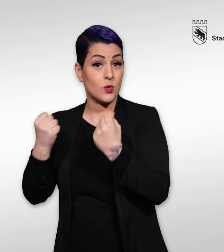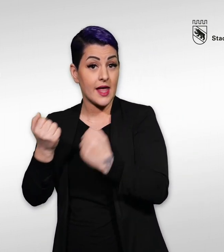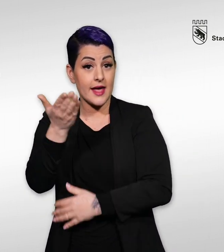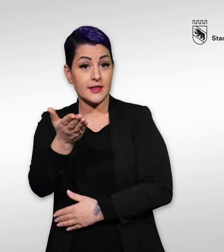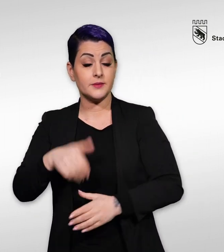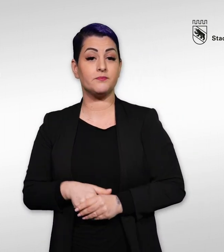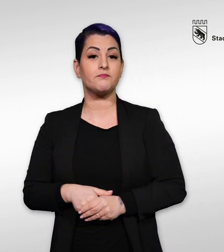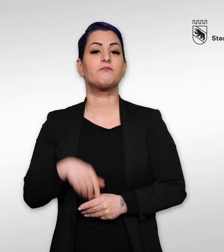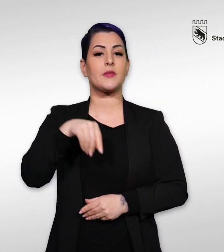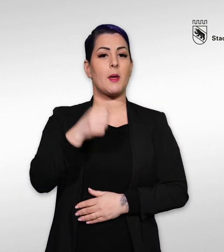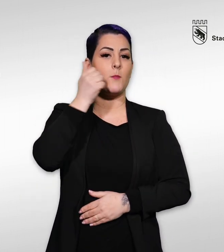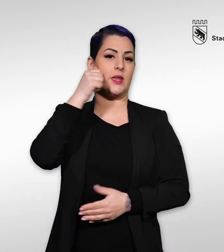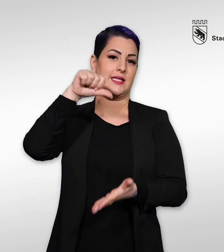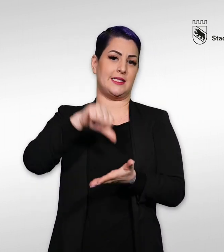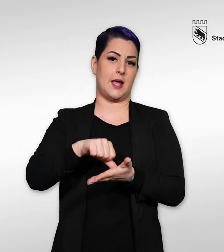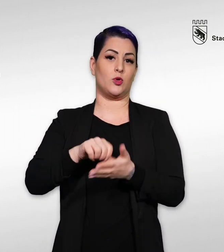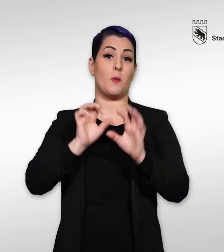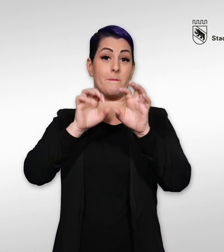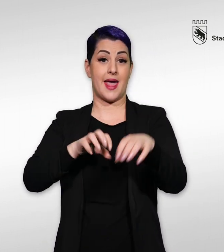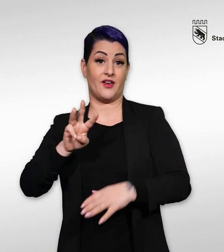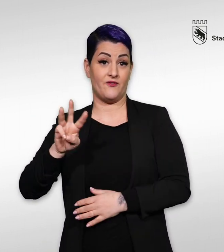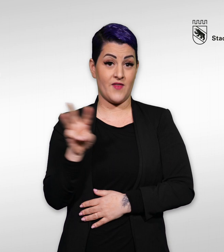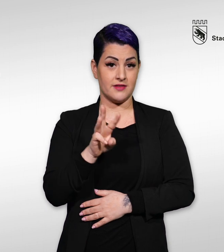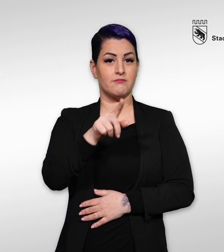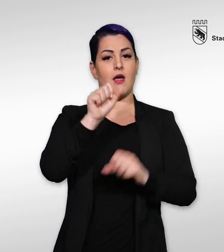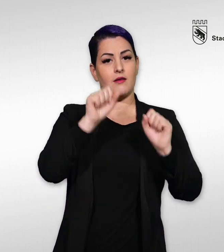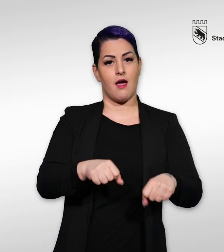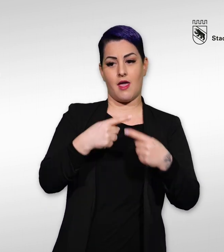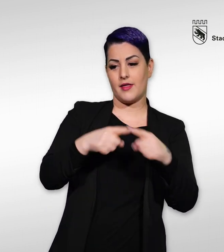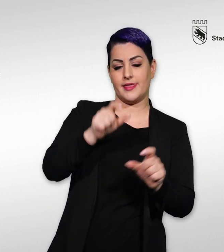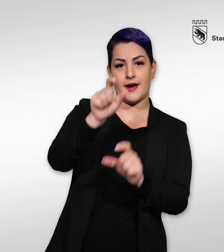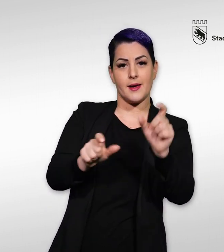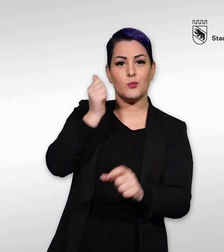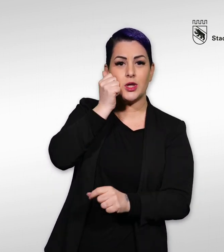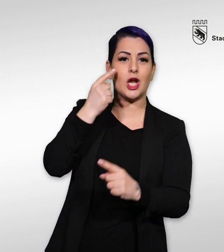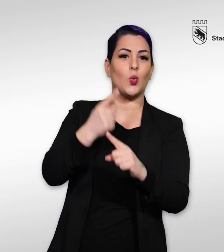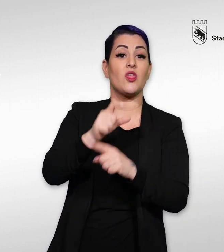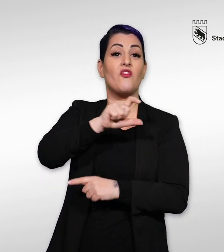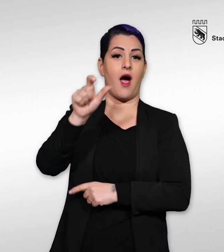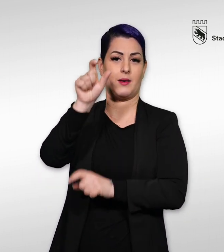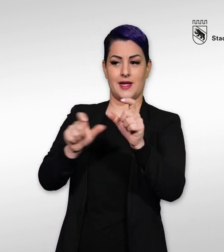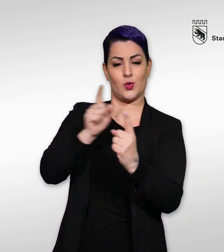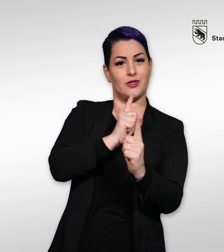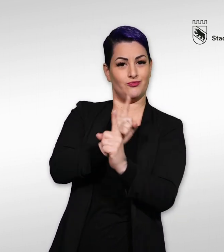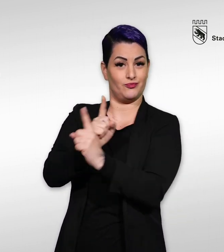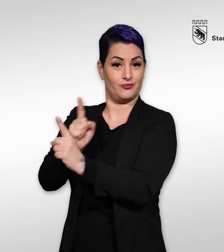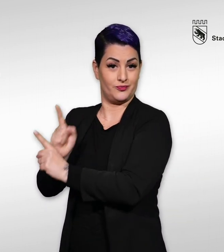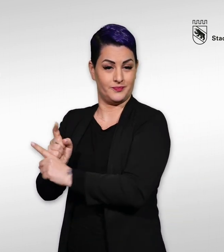Im Mütterzentrum Bern-West treffen Sie auf Mütter und Fachpersonen. Das Mütterzentrum bietet